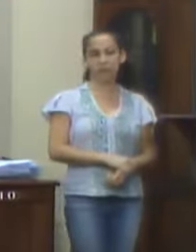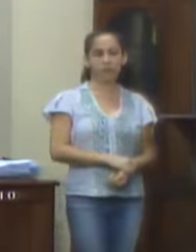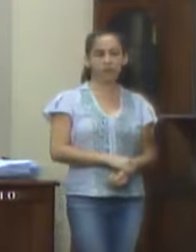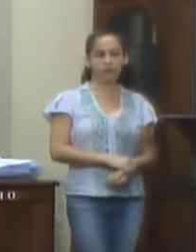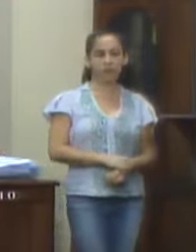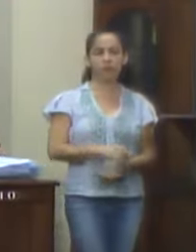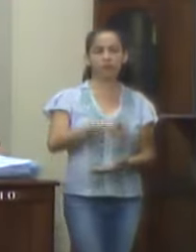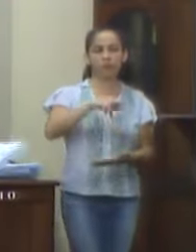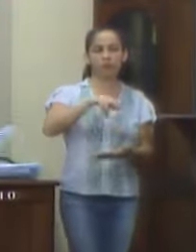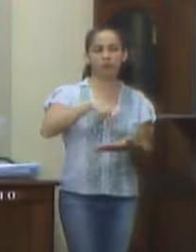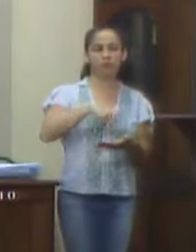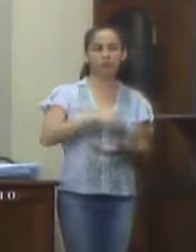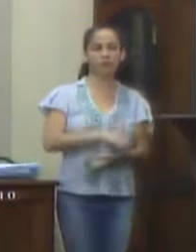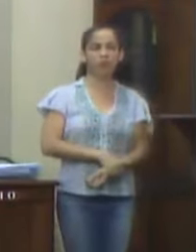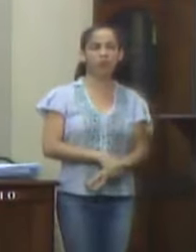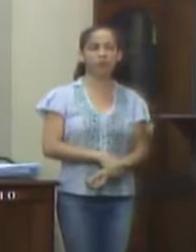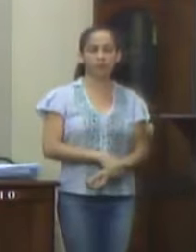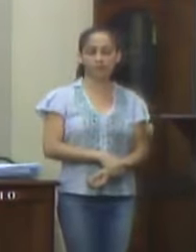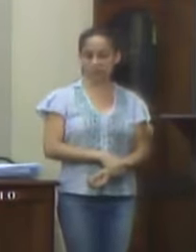Relatório.